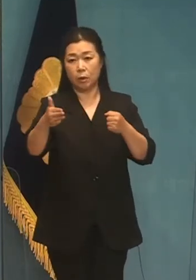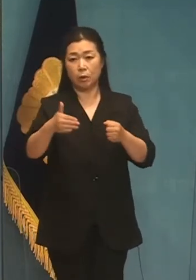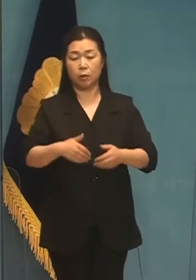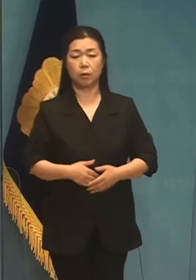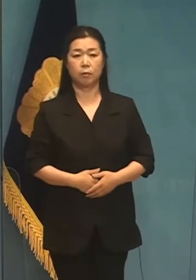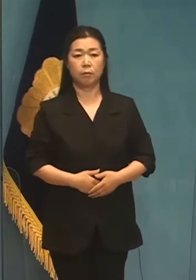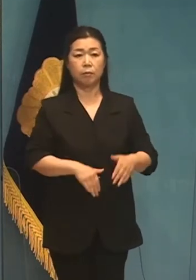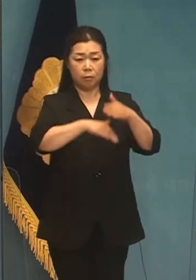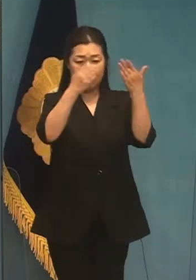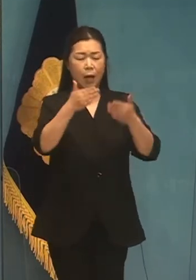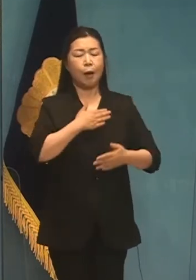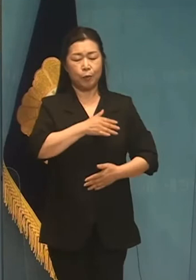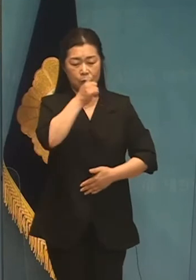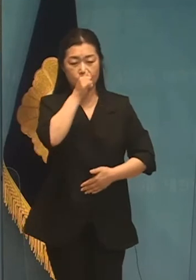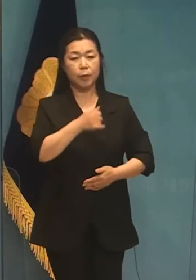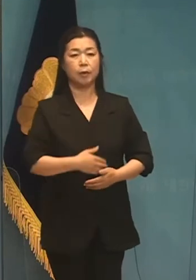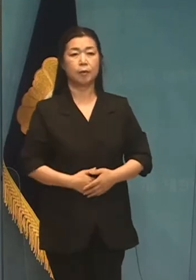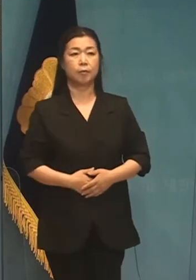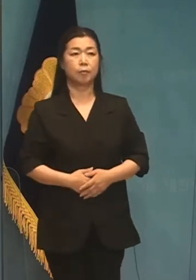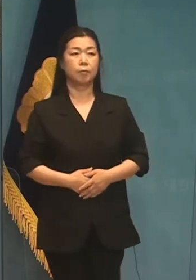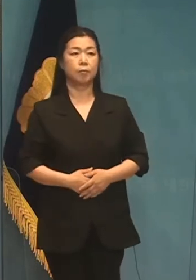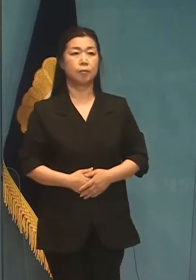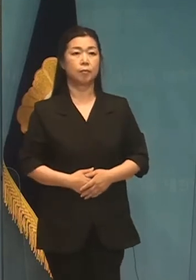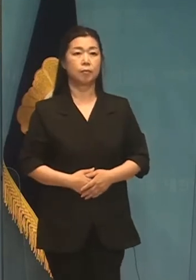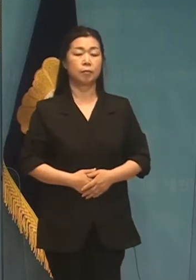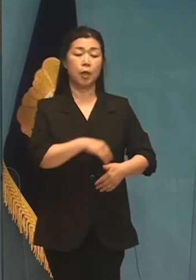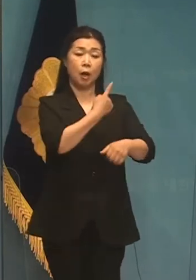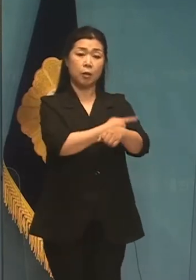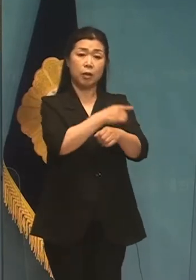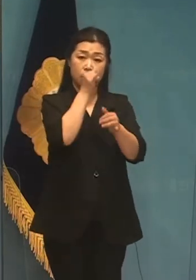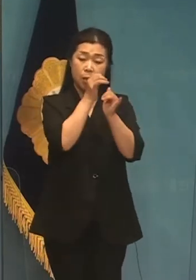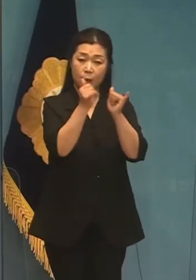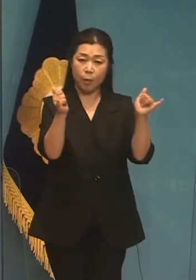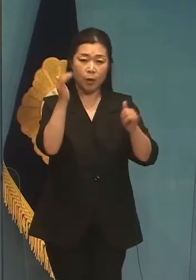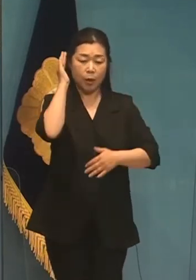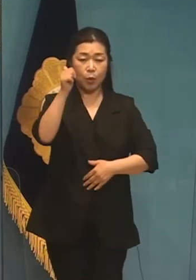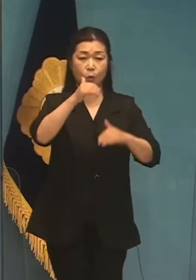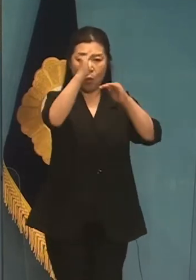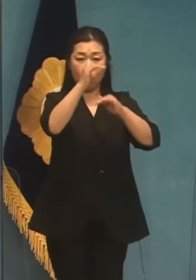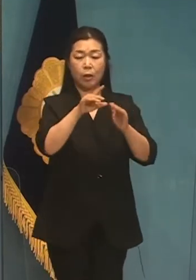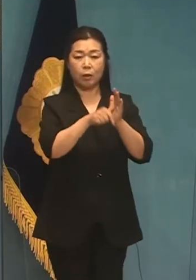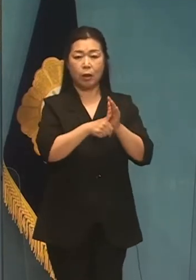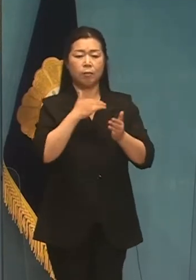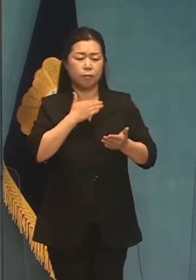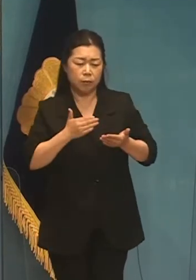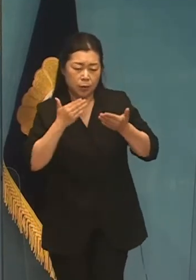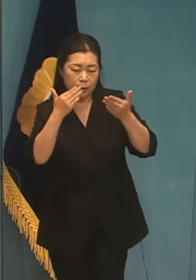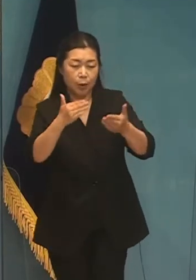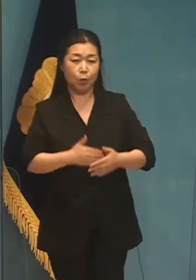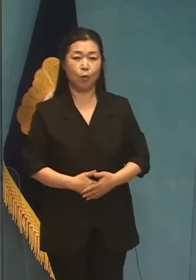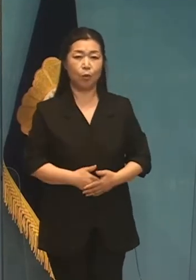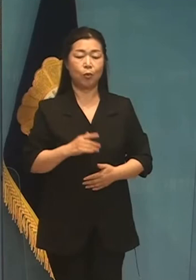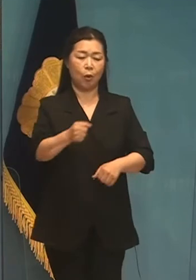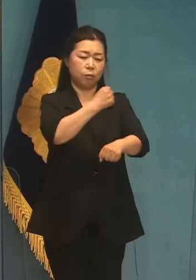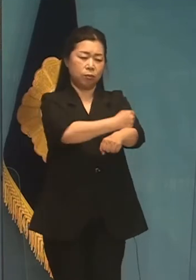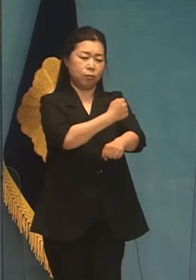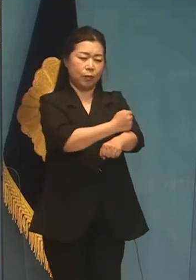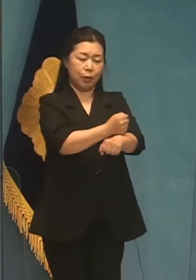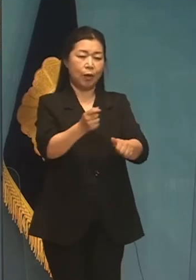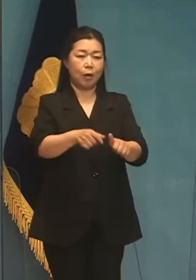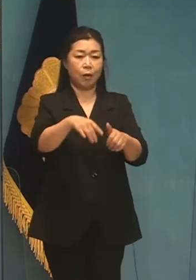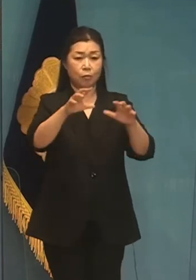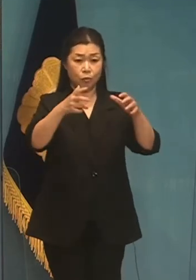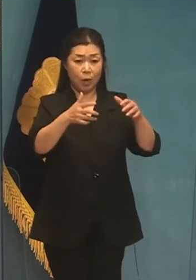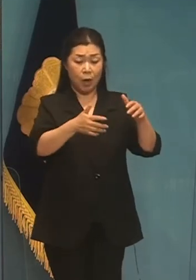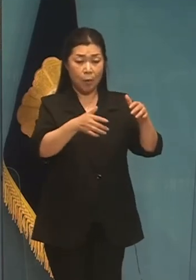모두가 알고 있습니다. 능력이 있는 사람이 대선 과정에서 헌신하고 그 국무로 국가직이나